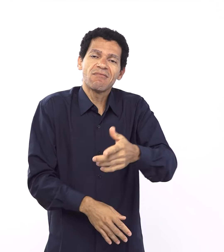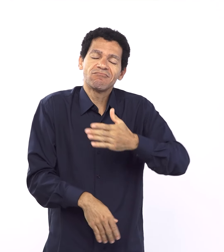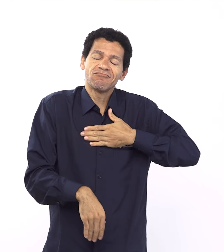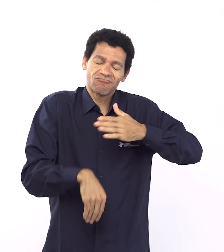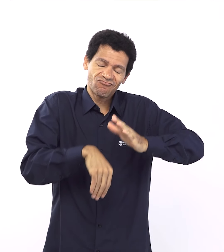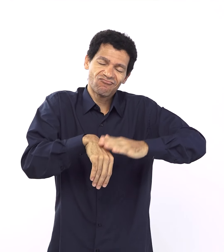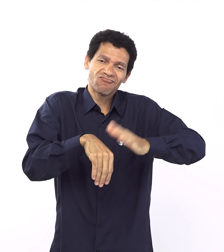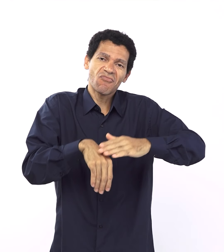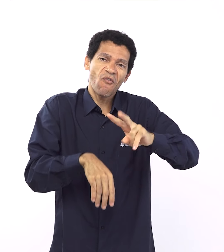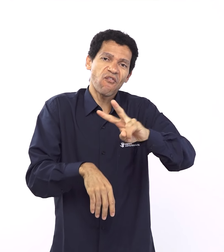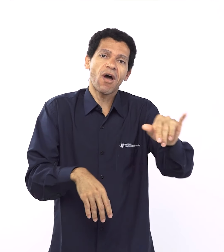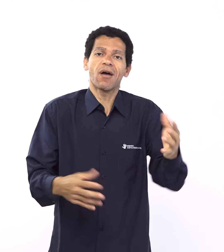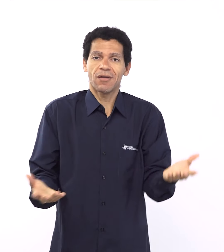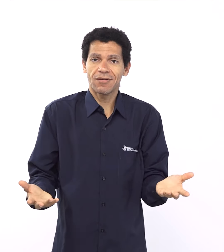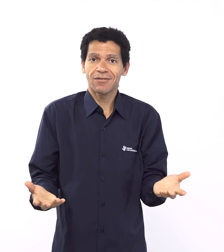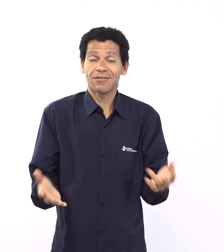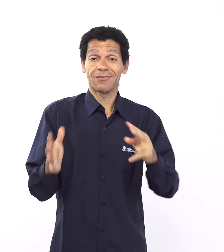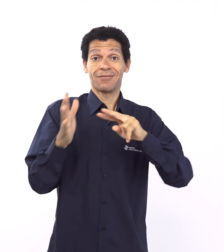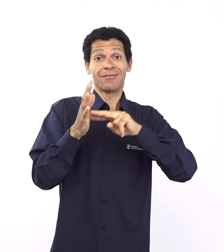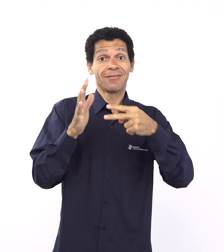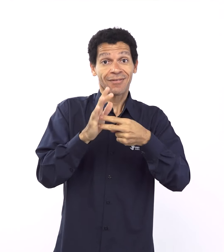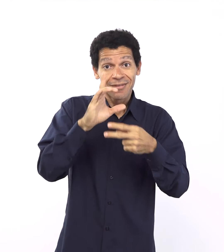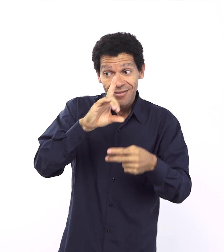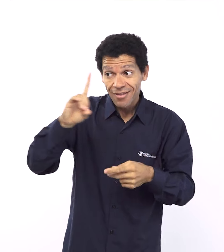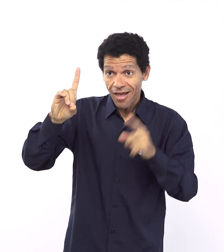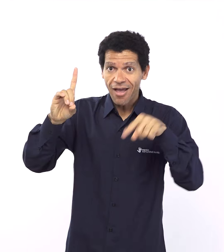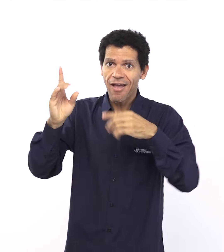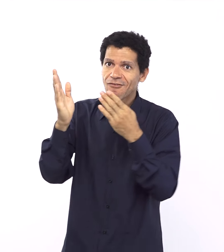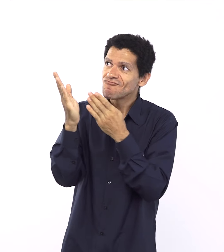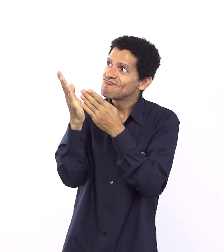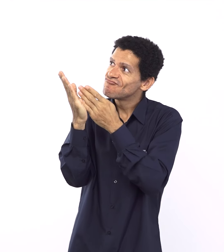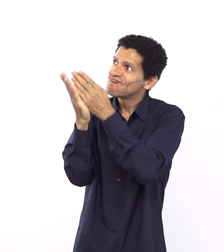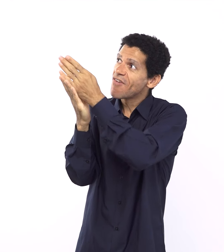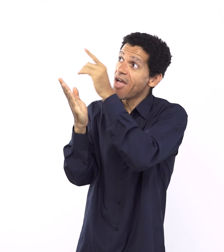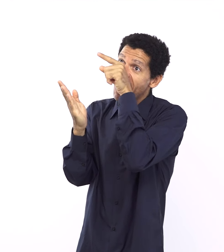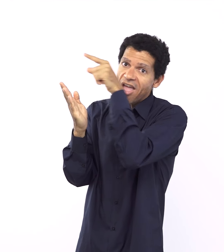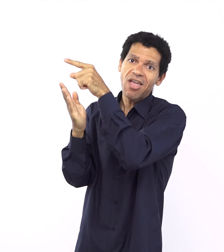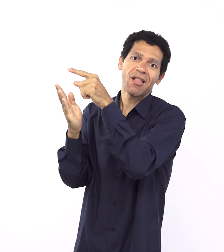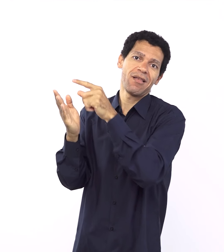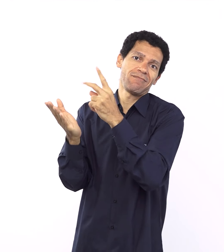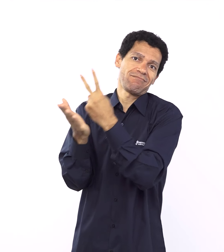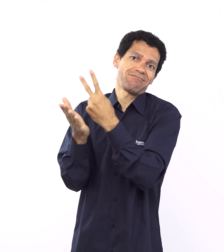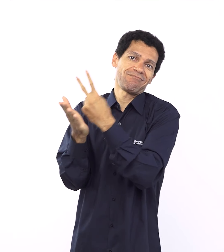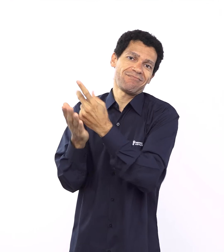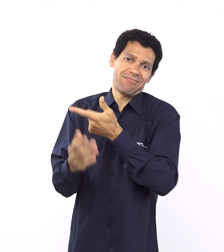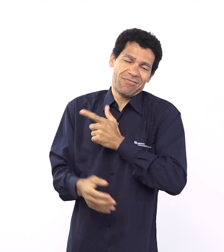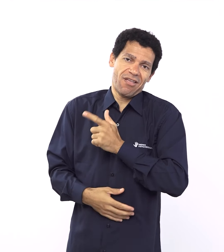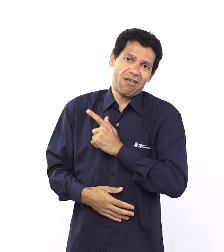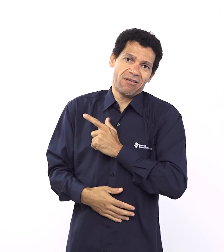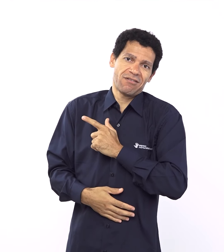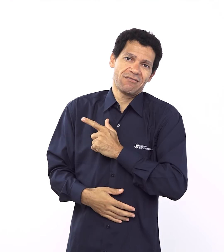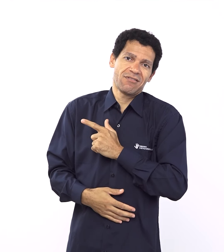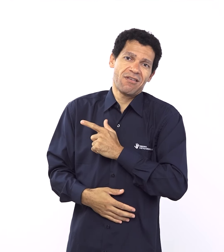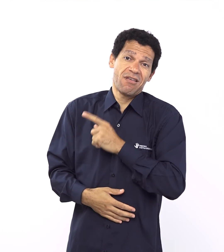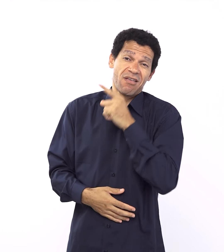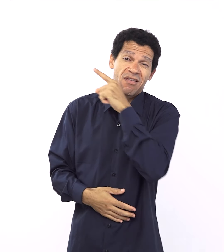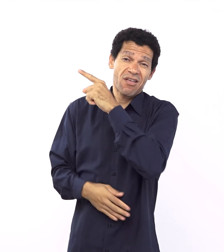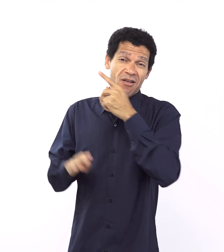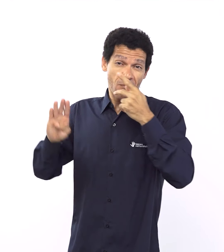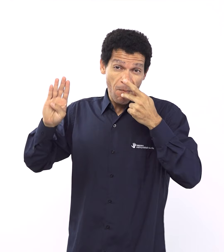aliança de Deus com Noé mostra a graça, principalmente através do sinal do arco, né, que a gente vê ali no final do capítulo 9, mas também nesse